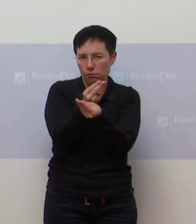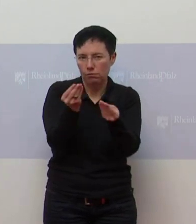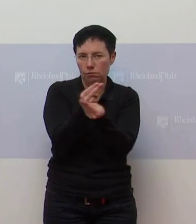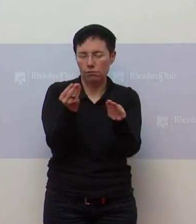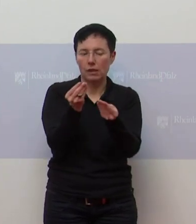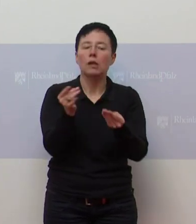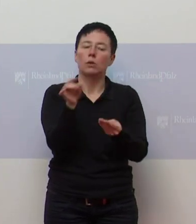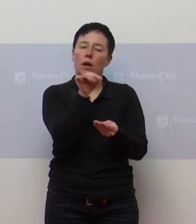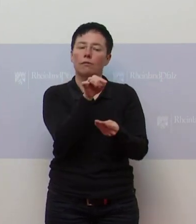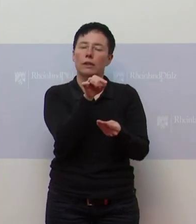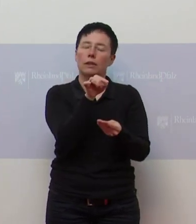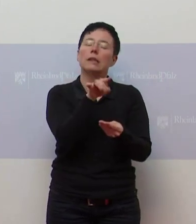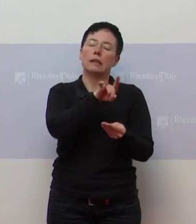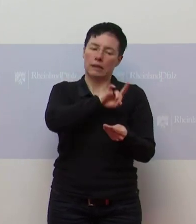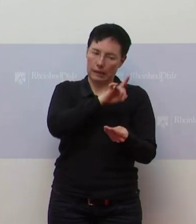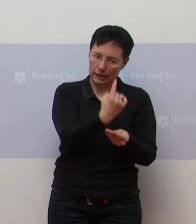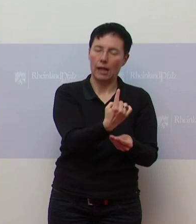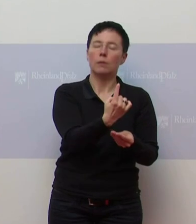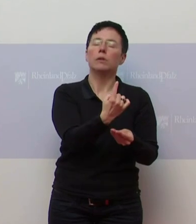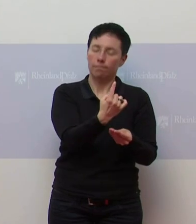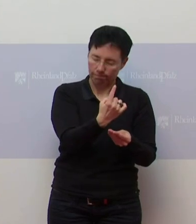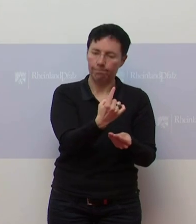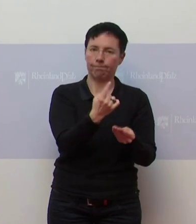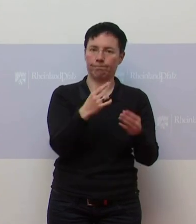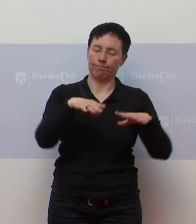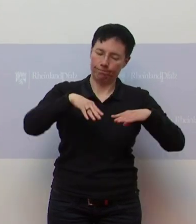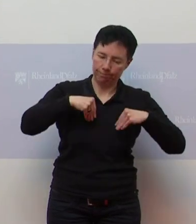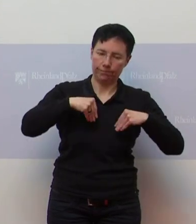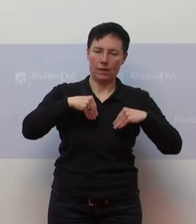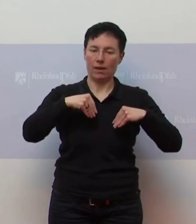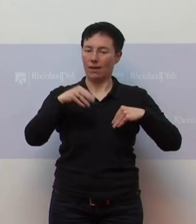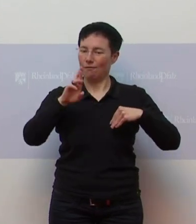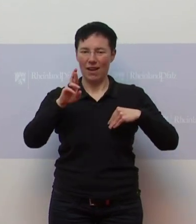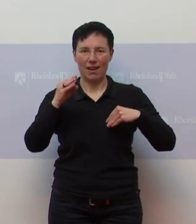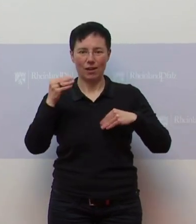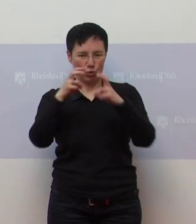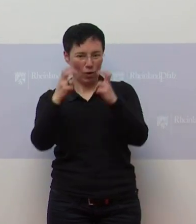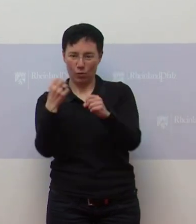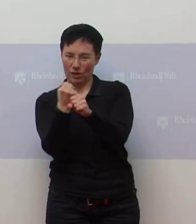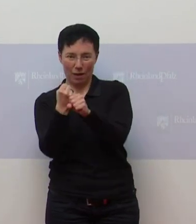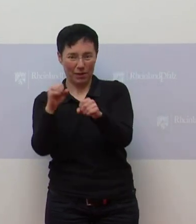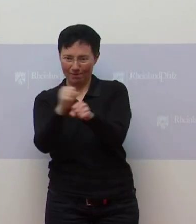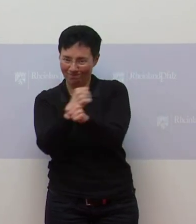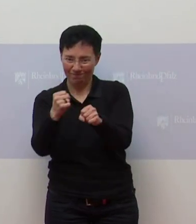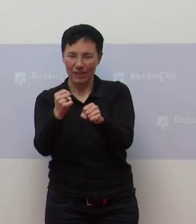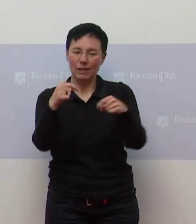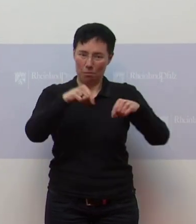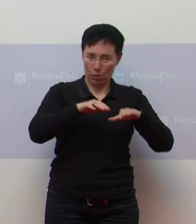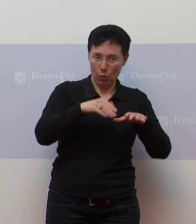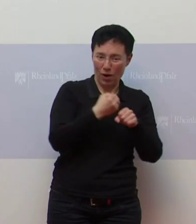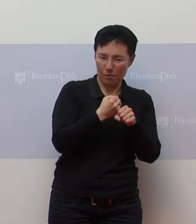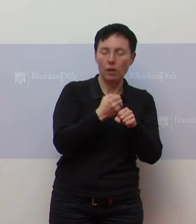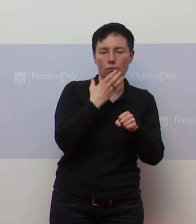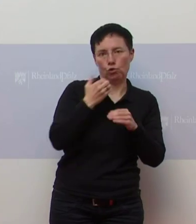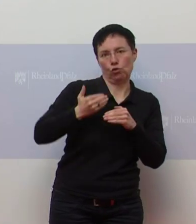Selbstverpflichtung verpflichtet, auch die Beschäftigten, die nicht im Homeoffice sind, regelmäßig zu testen. Da gab es wohl auch jetzt